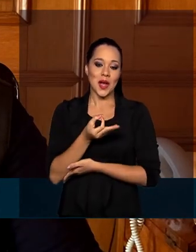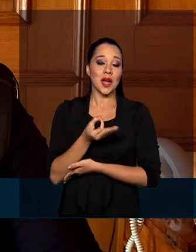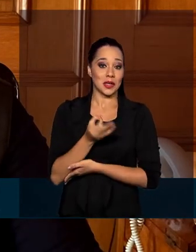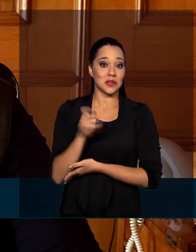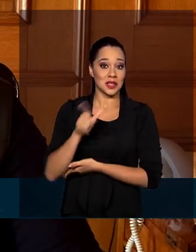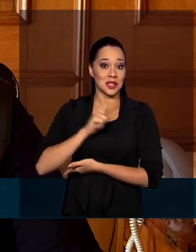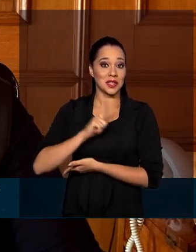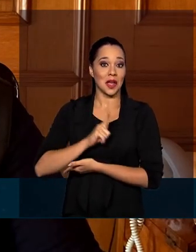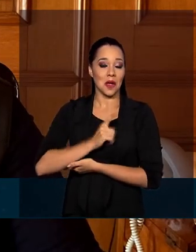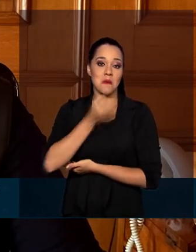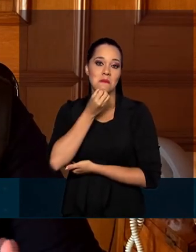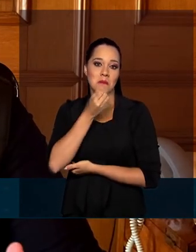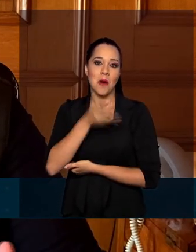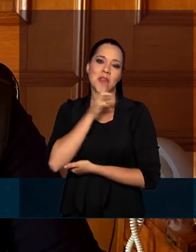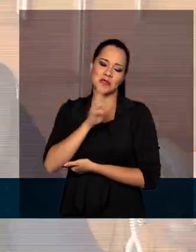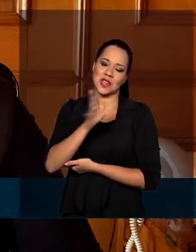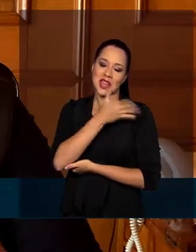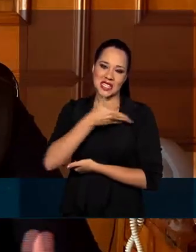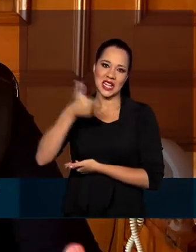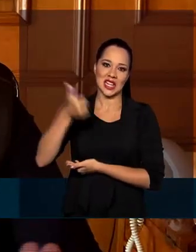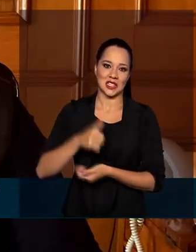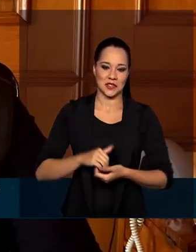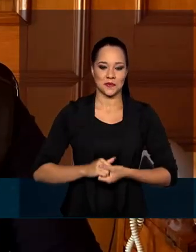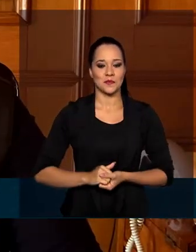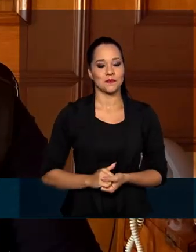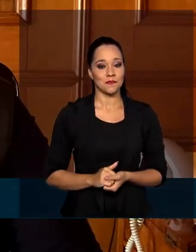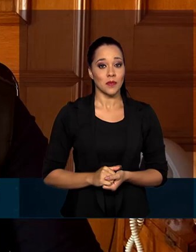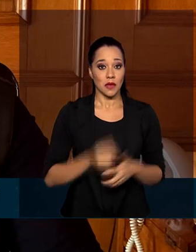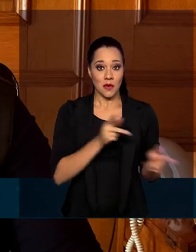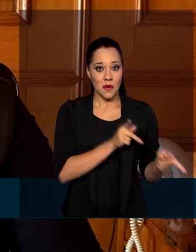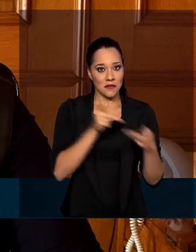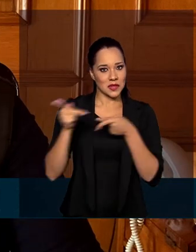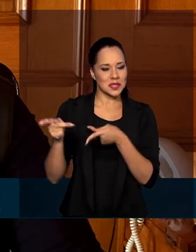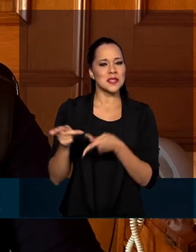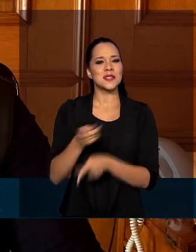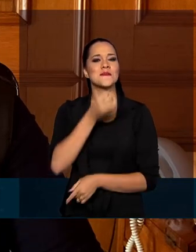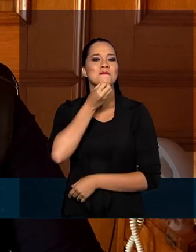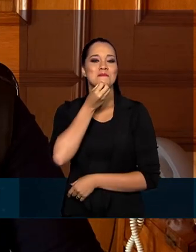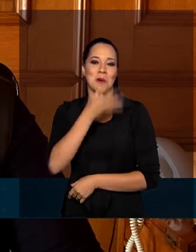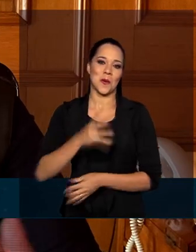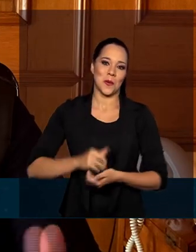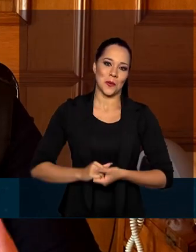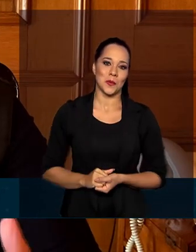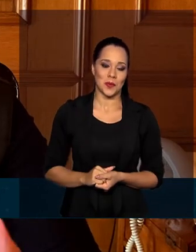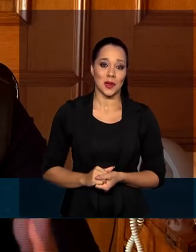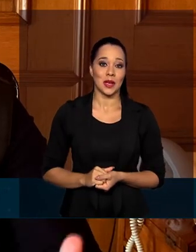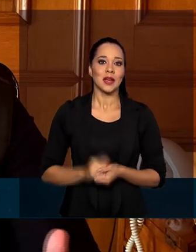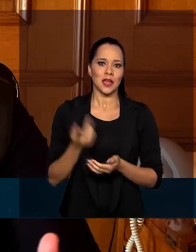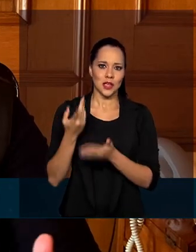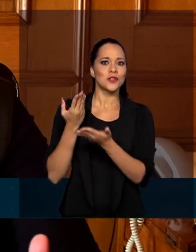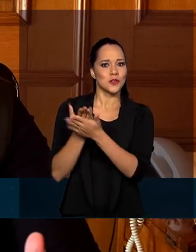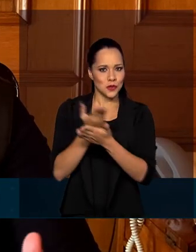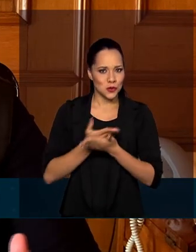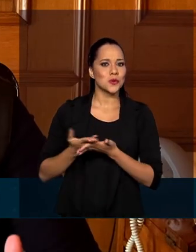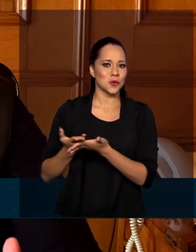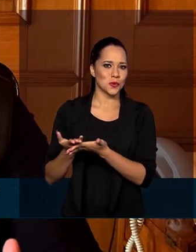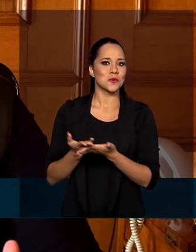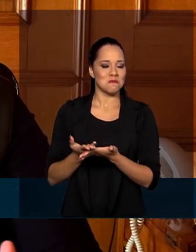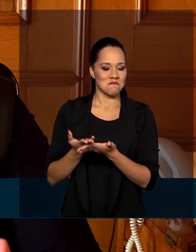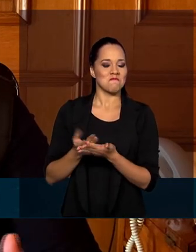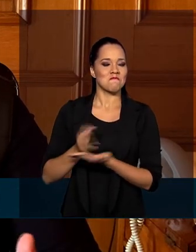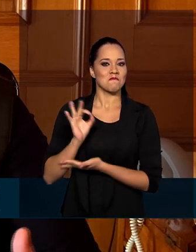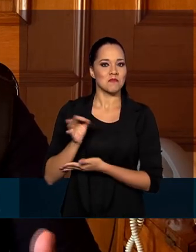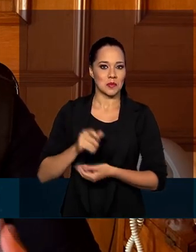tenha tido um resultado excelente. Foi uma visita muito proveitosa e disso tudo. Levo a